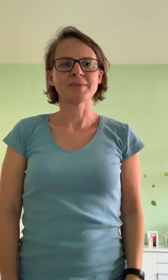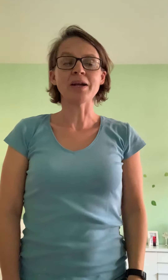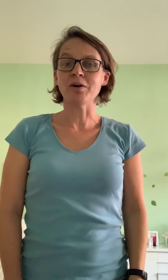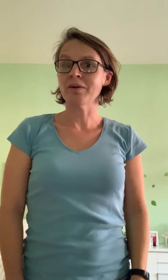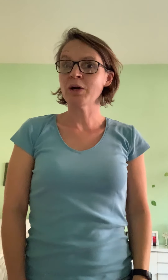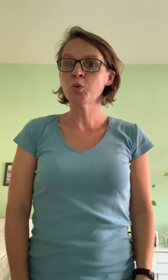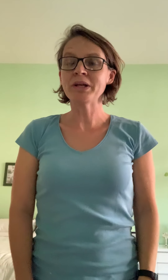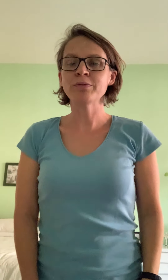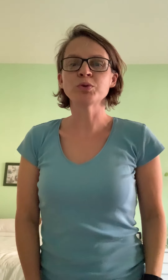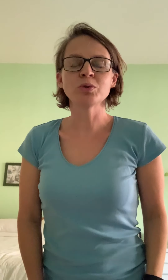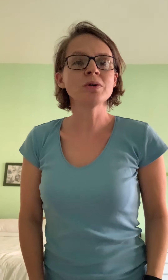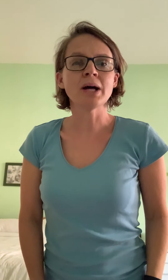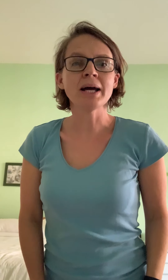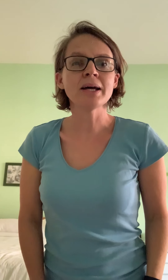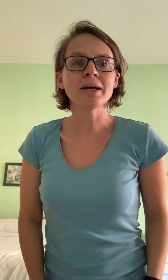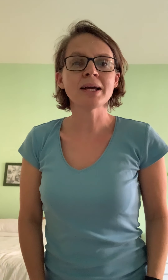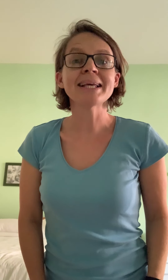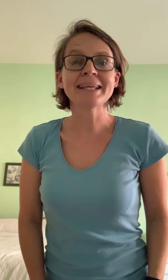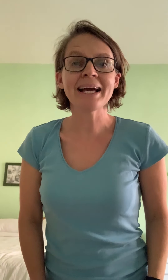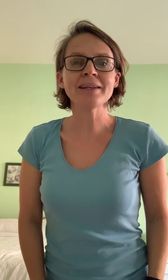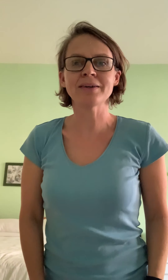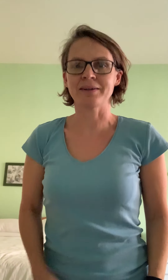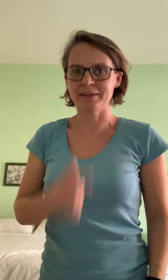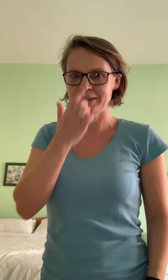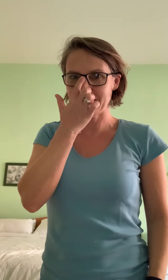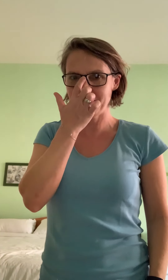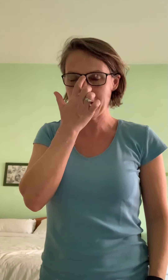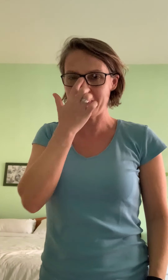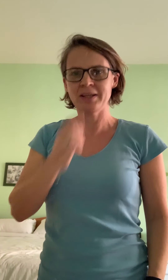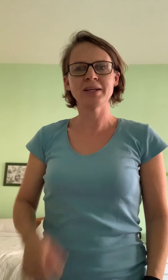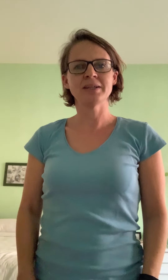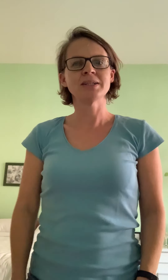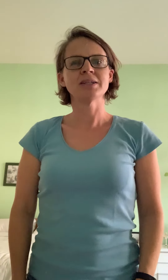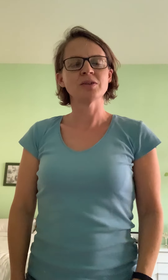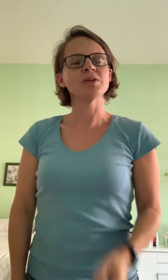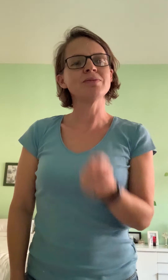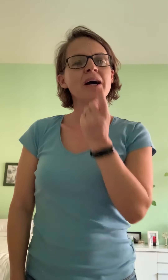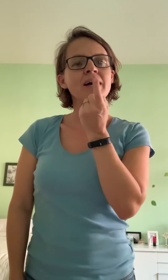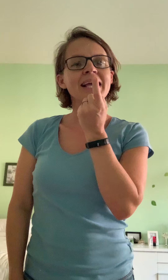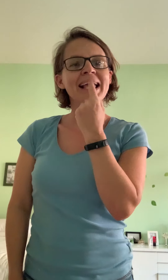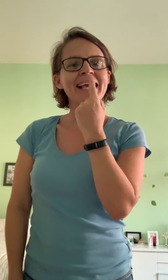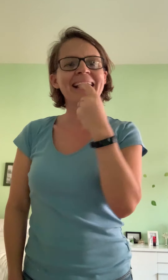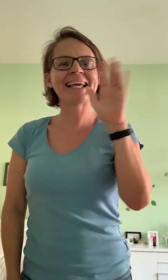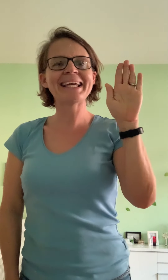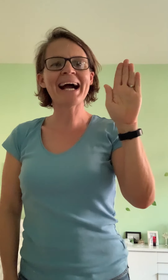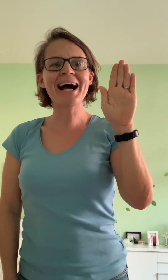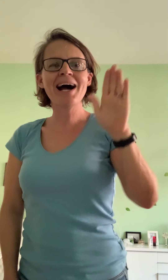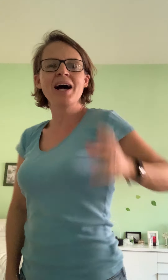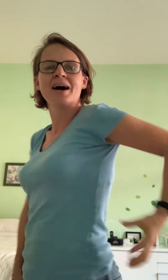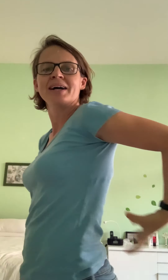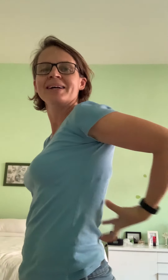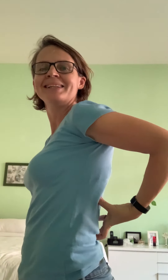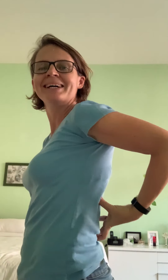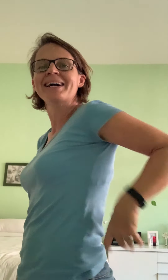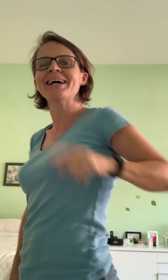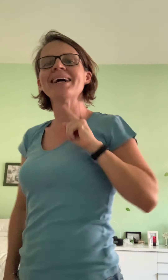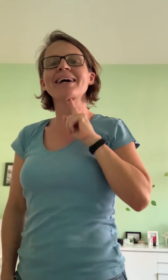Alors, là où on met les photos ? Un cadre. Très bien. On y va ? On Cadre.